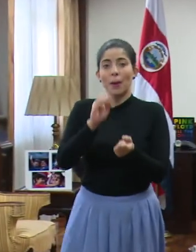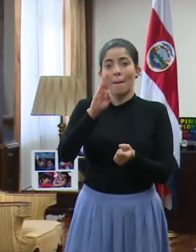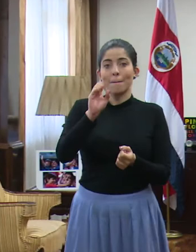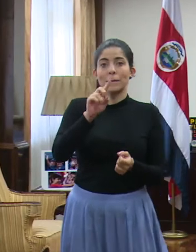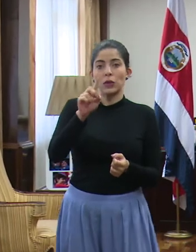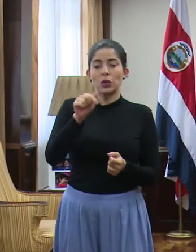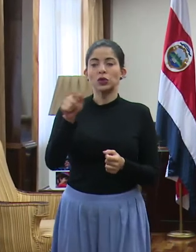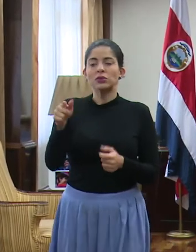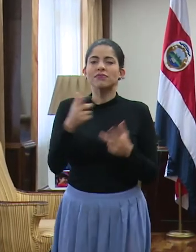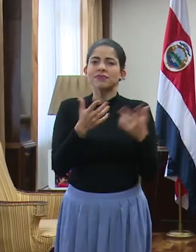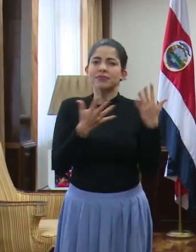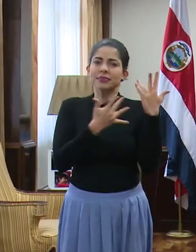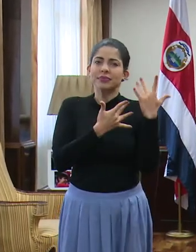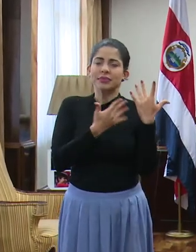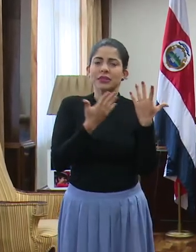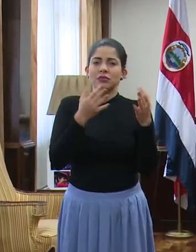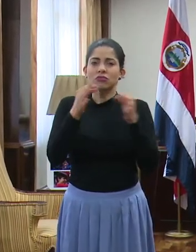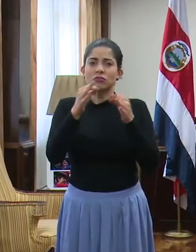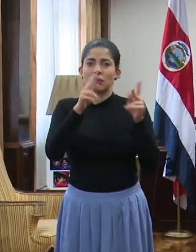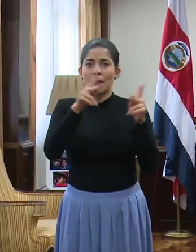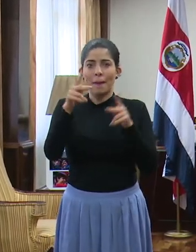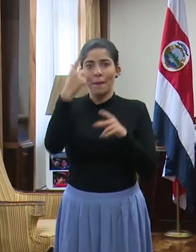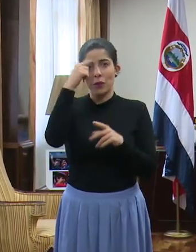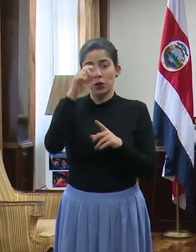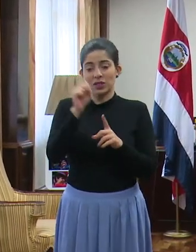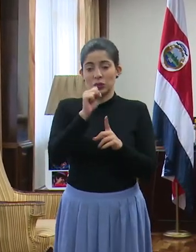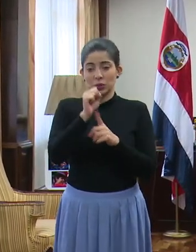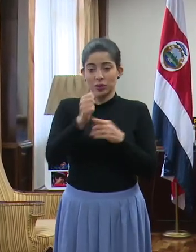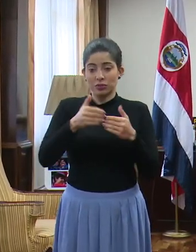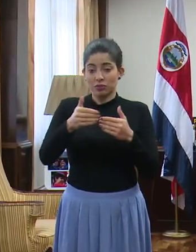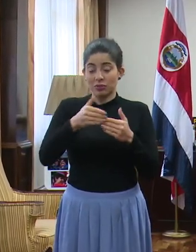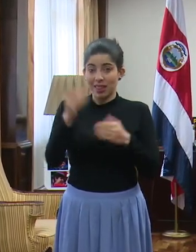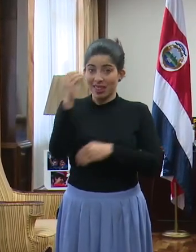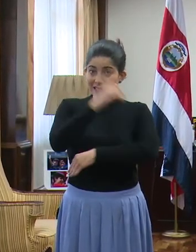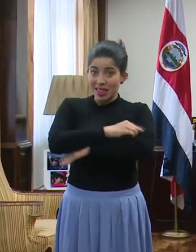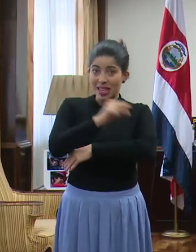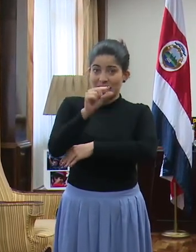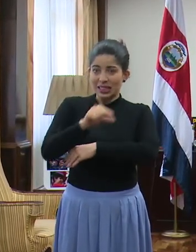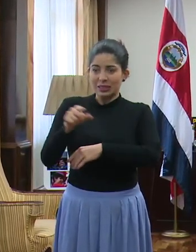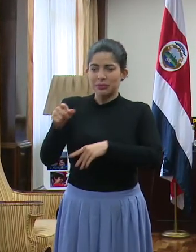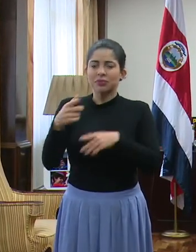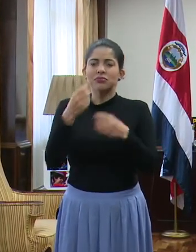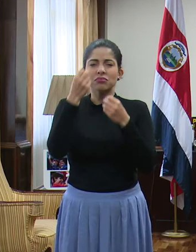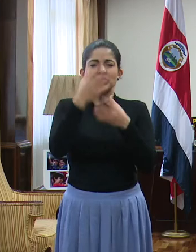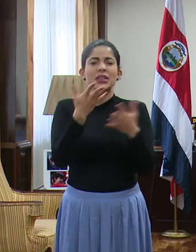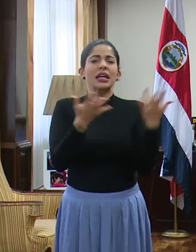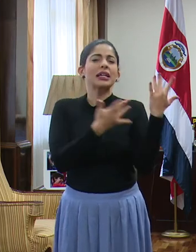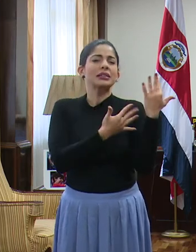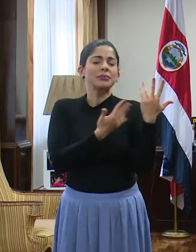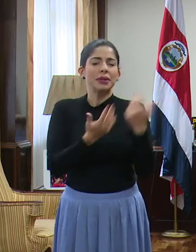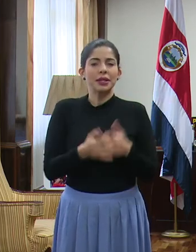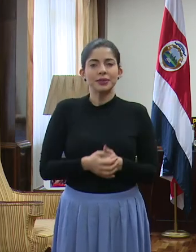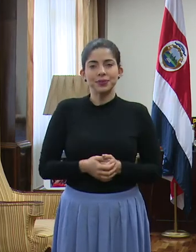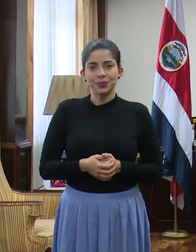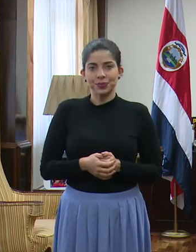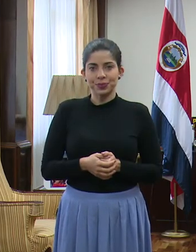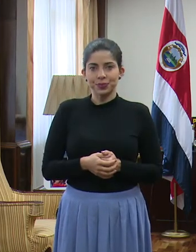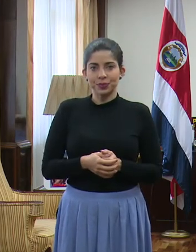mensaje le podemos dar a la ciudadanía? Porque en esta situación son días, son semanas. ¿Qué podemos esperar de cara a lo que viene?